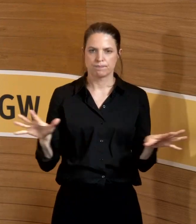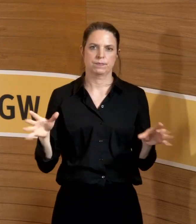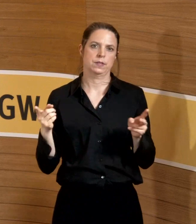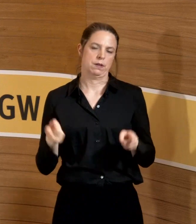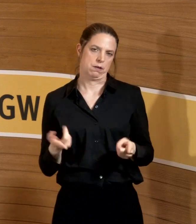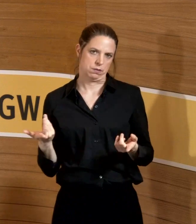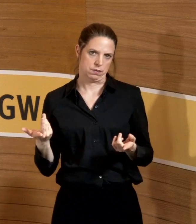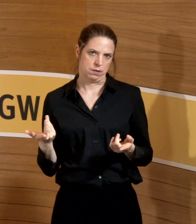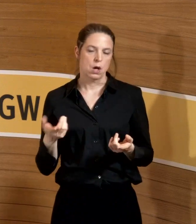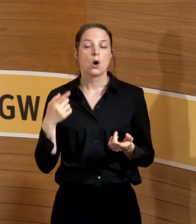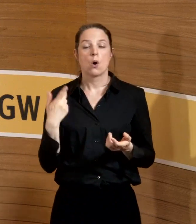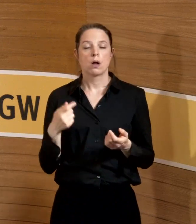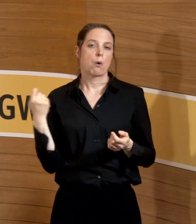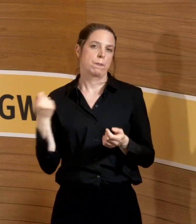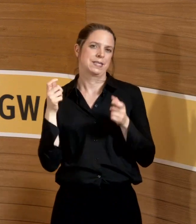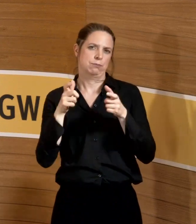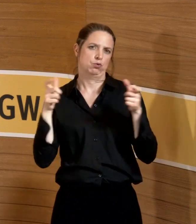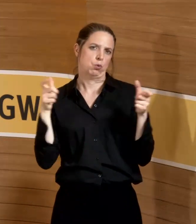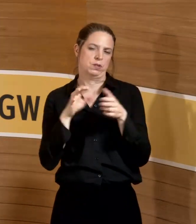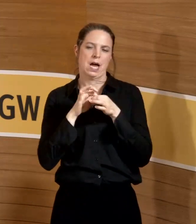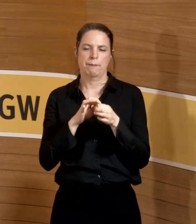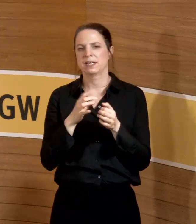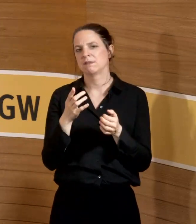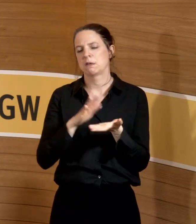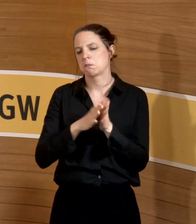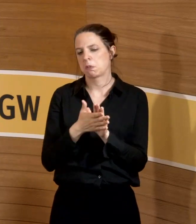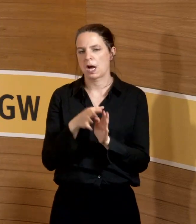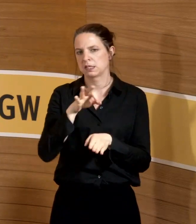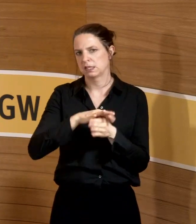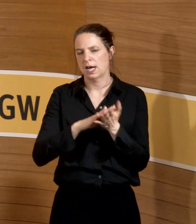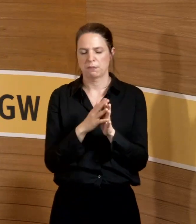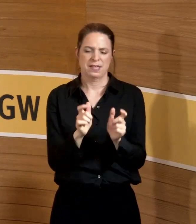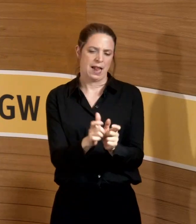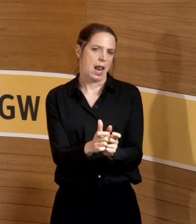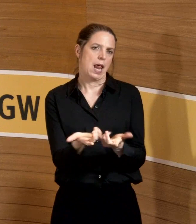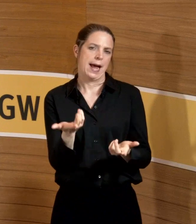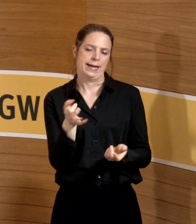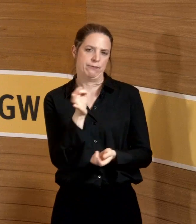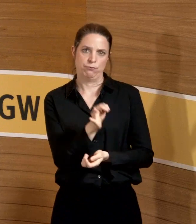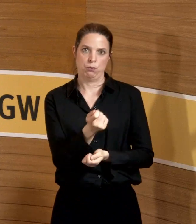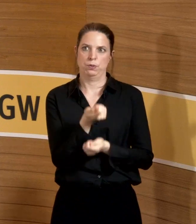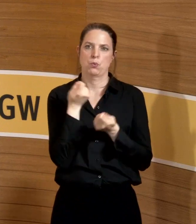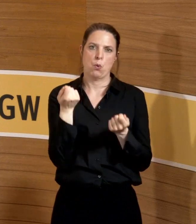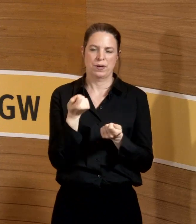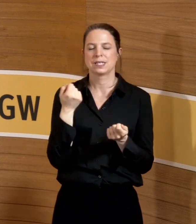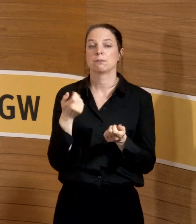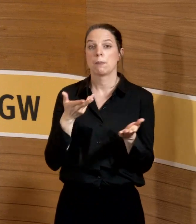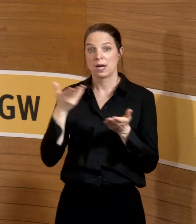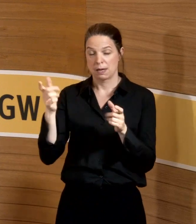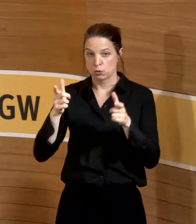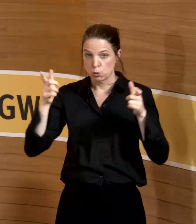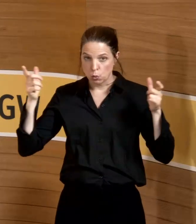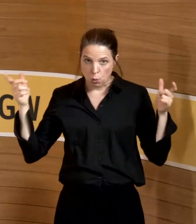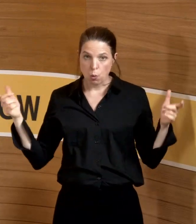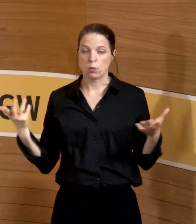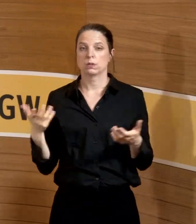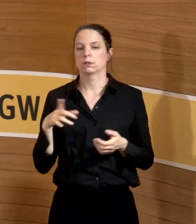Betriebsgröße ab. Bei kleinerer Praxis ist das wahrscheinlich ein bisschen Overkill. Aber in einem Krankenhaus, in einem größeren Betrieb ist es